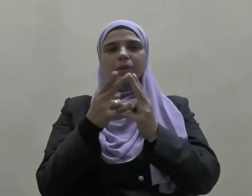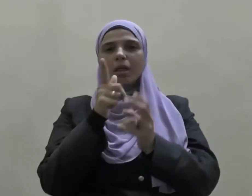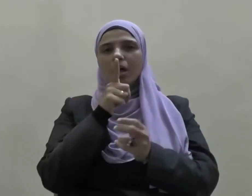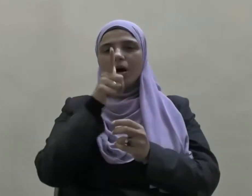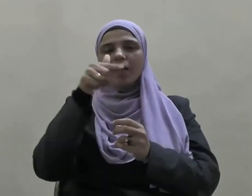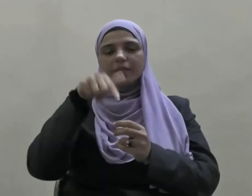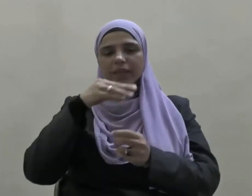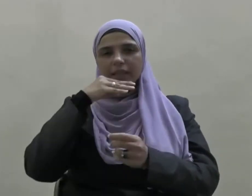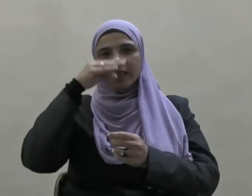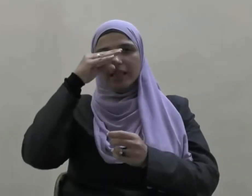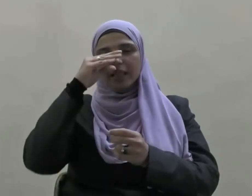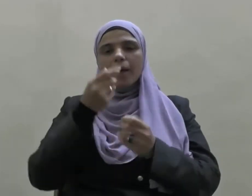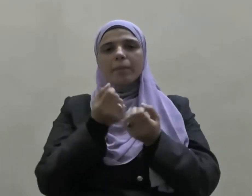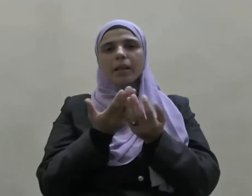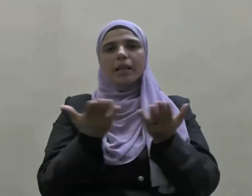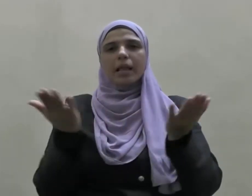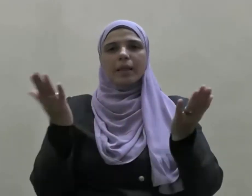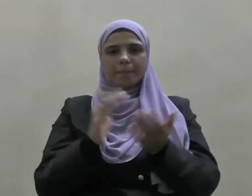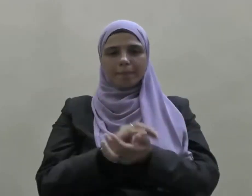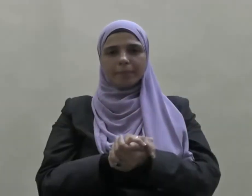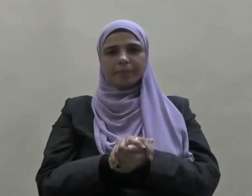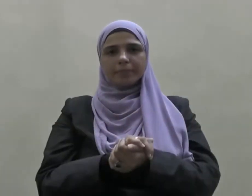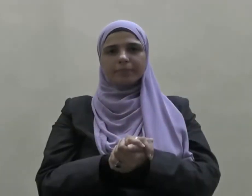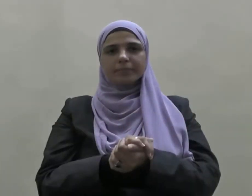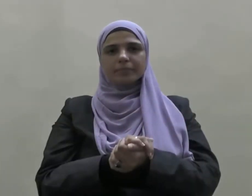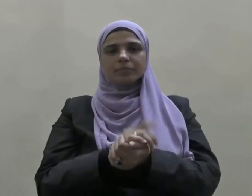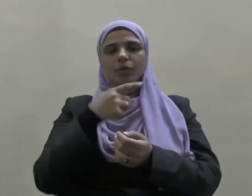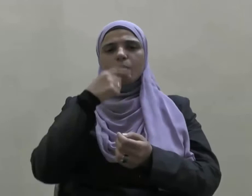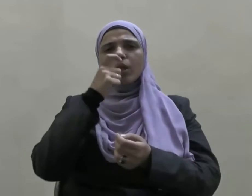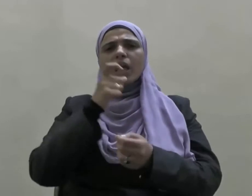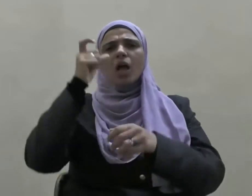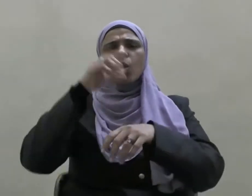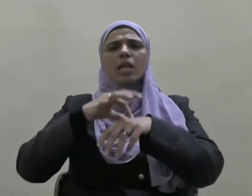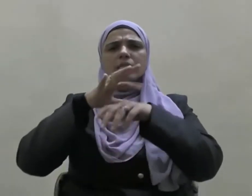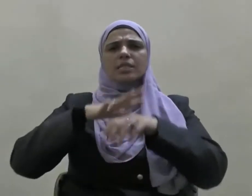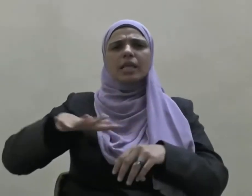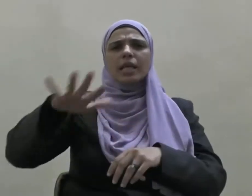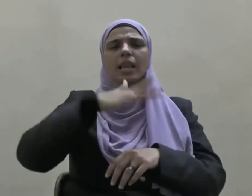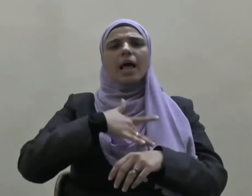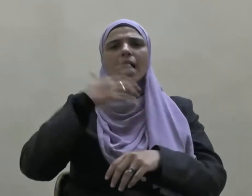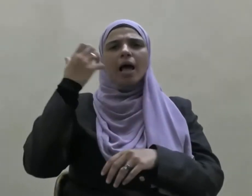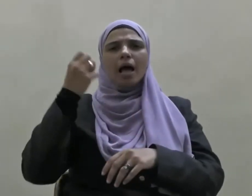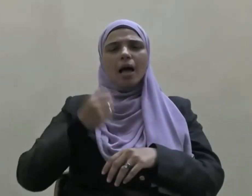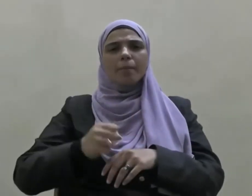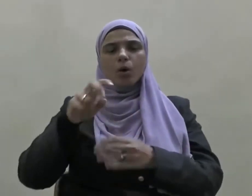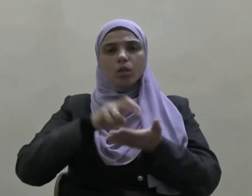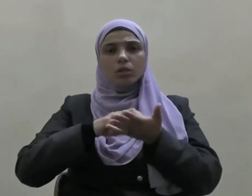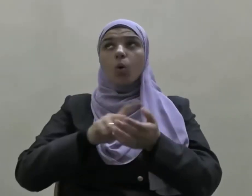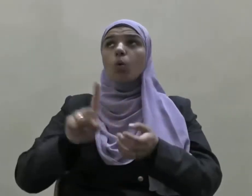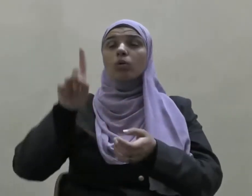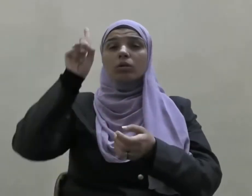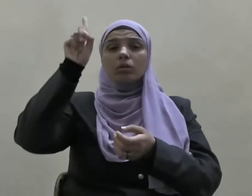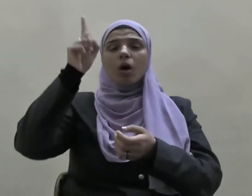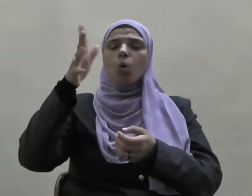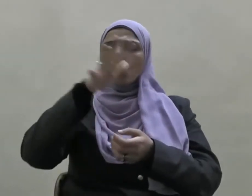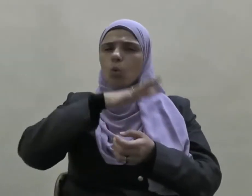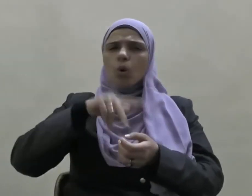القائل في كتابه العزيز يا أيها الذين آمنوا اتكوا الله